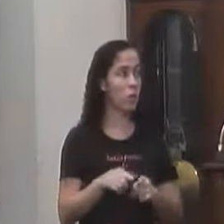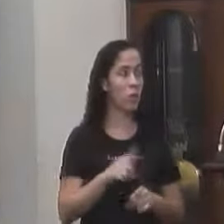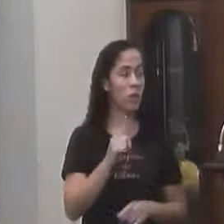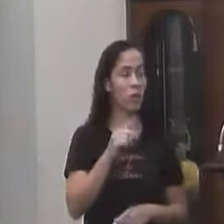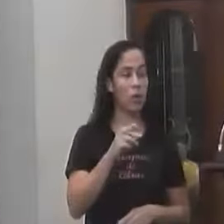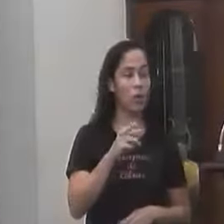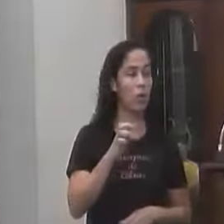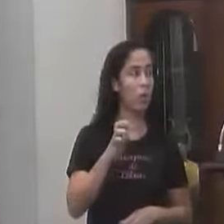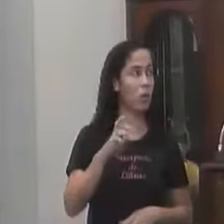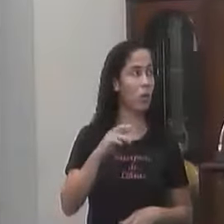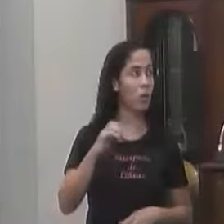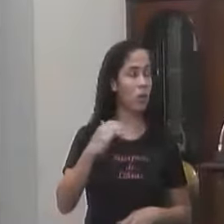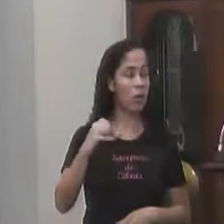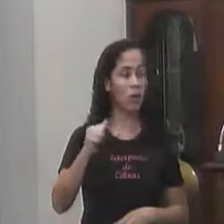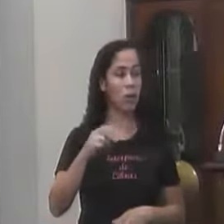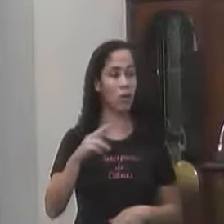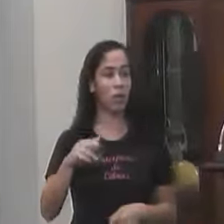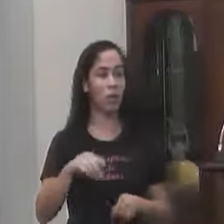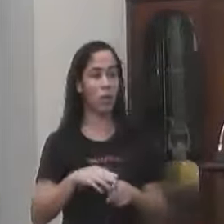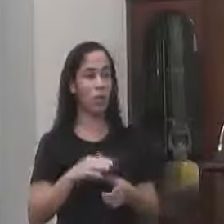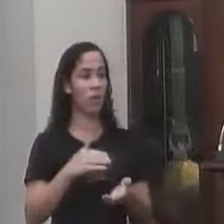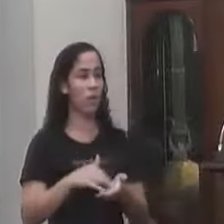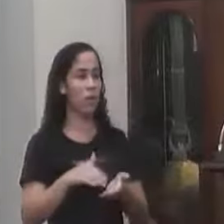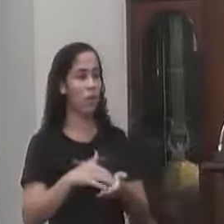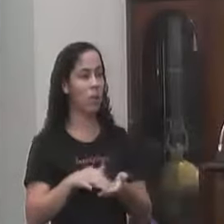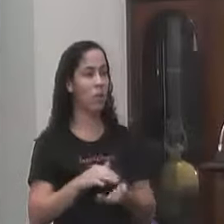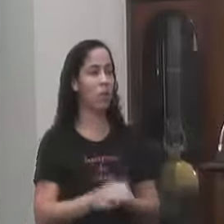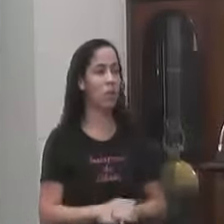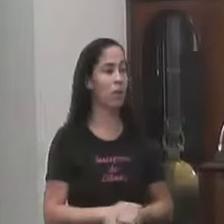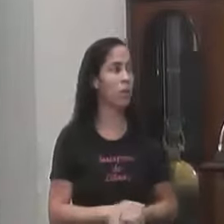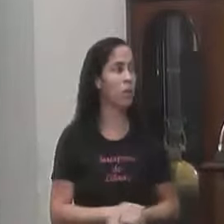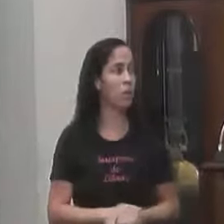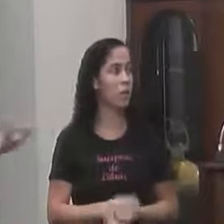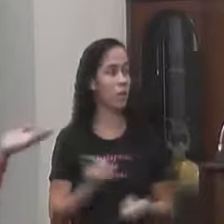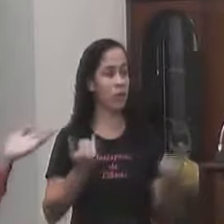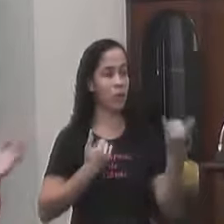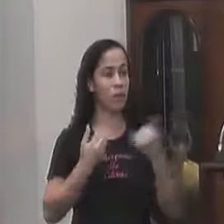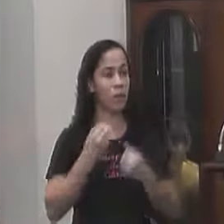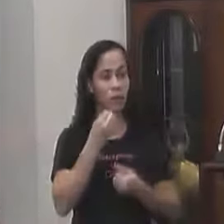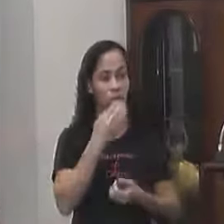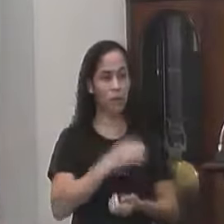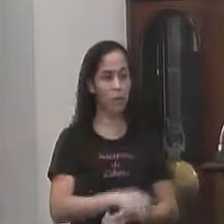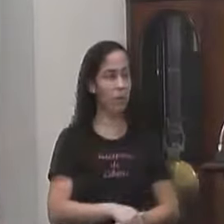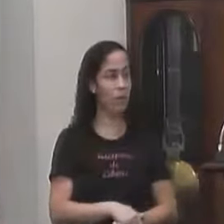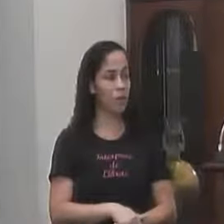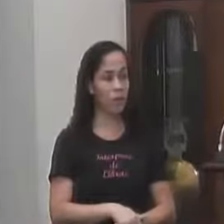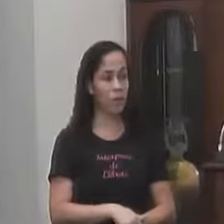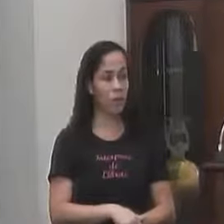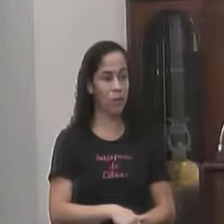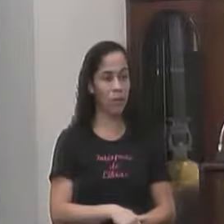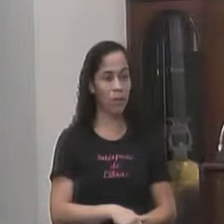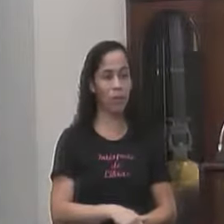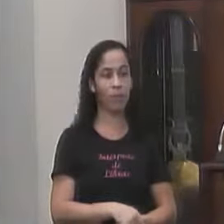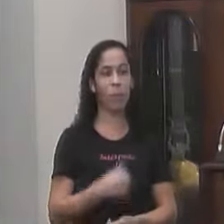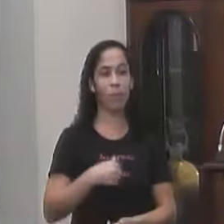secretária Eu não sei Se o David Pode Depois Dá uma notícia Dessa Para a gente Concedo